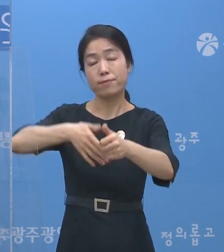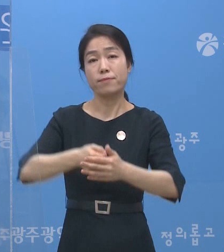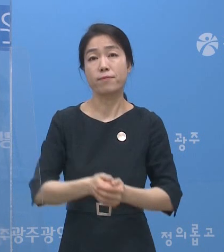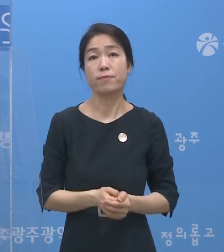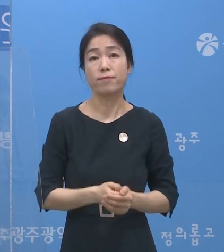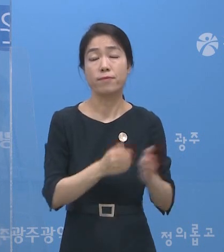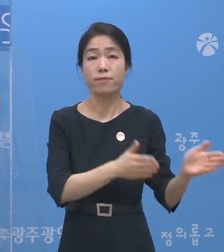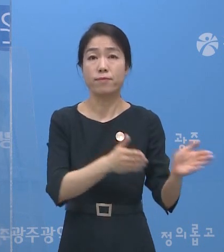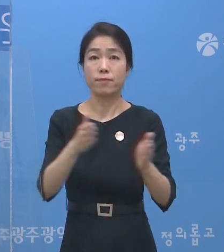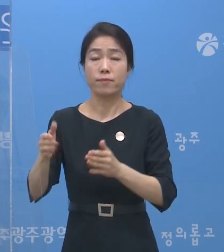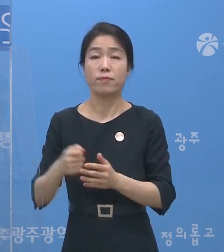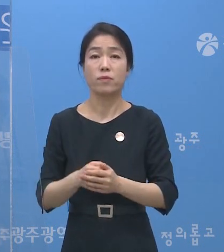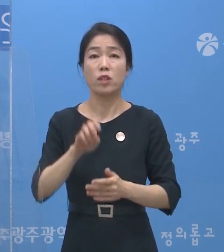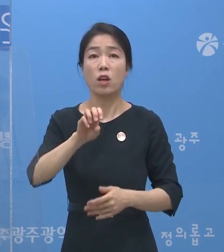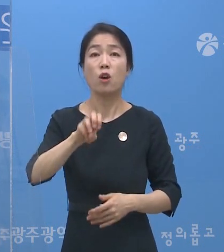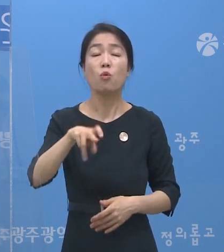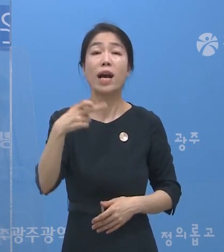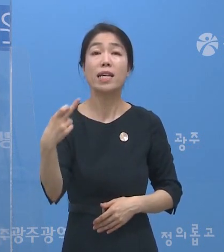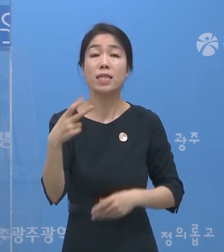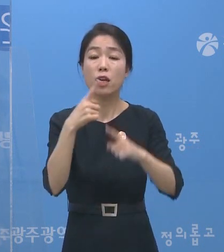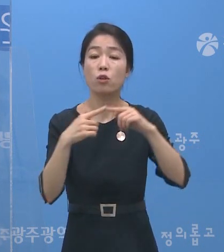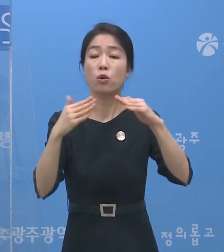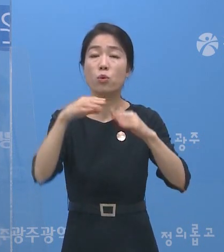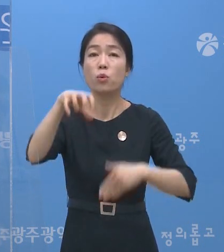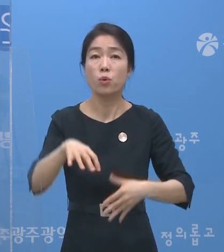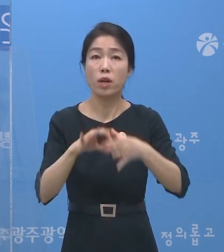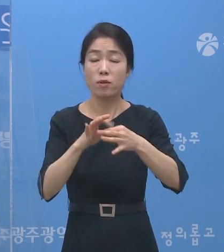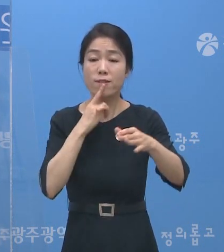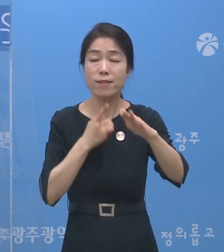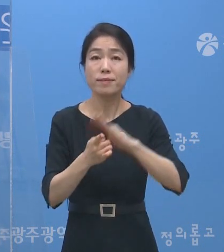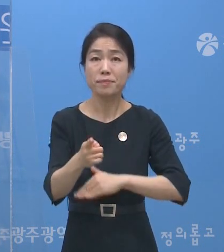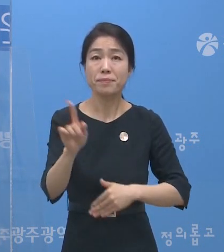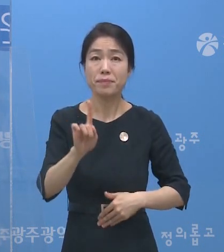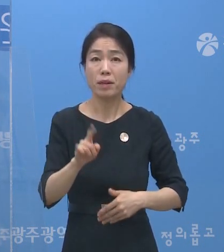다음은 저희가 광산구 소재의 교회 관련 조치사항입니다.